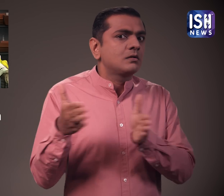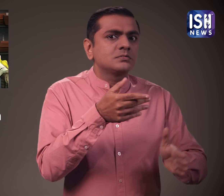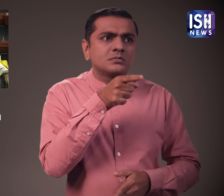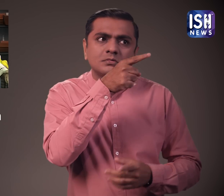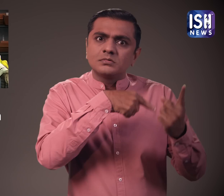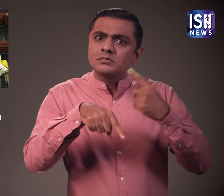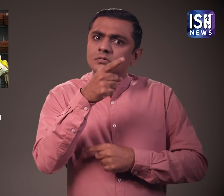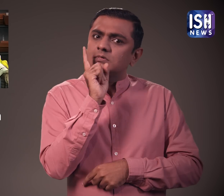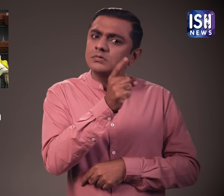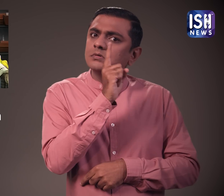रोकने का आरोप लगाया